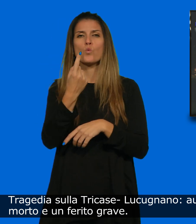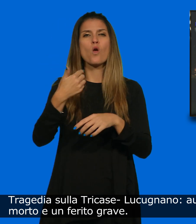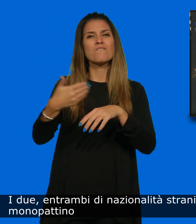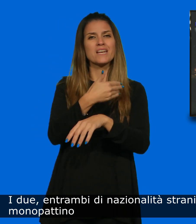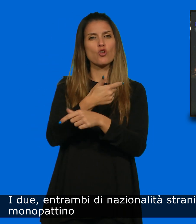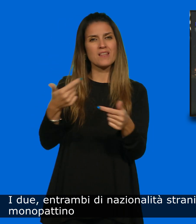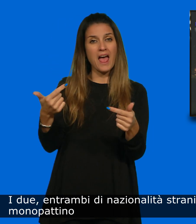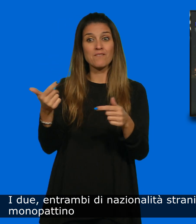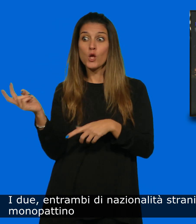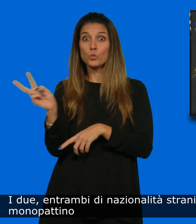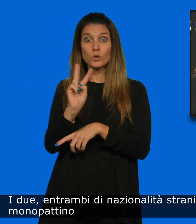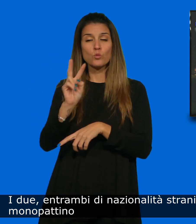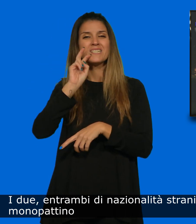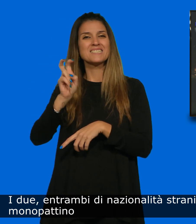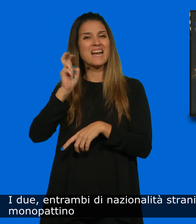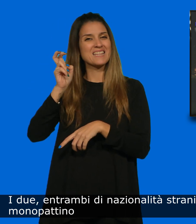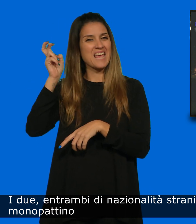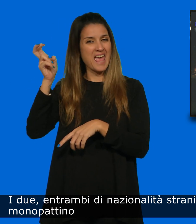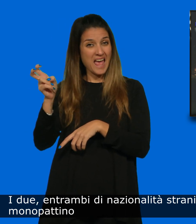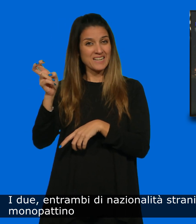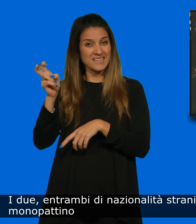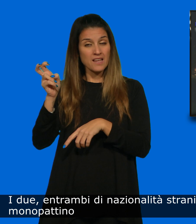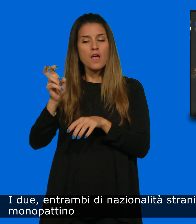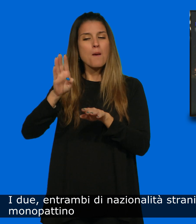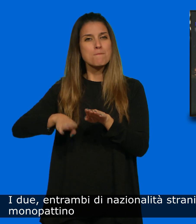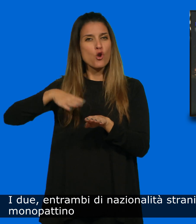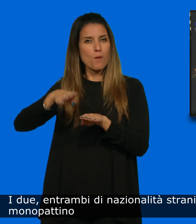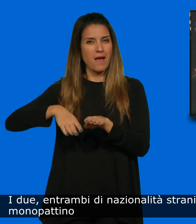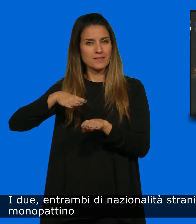i due entrambi di nazionalità straniera erano a bordo di un monopattino